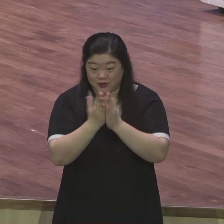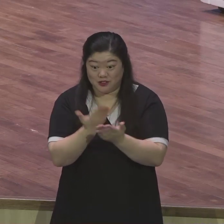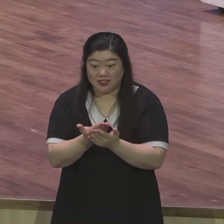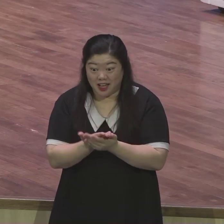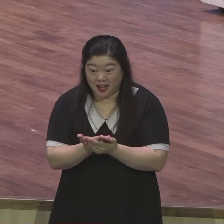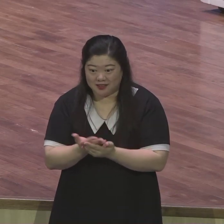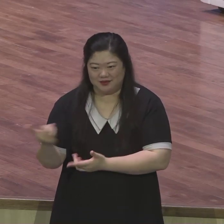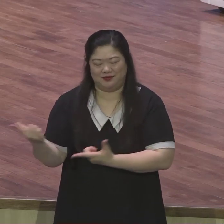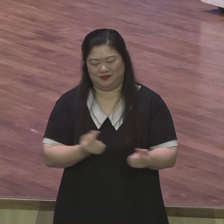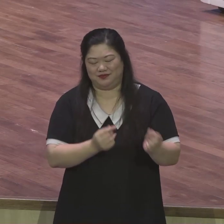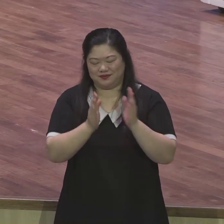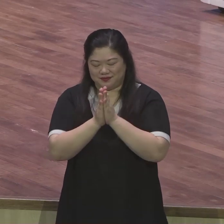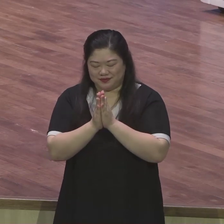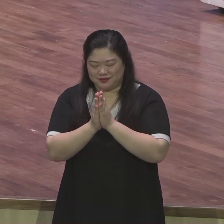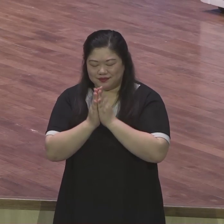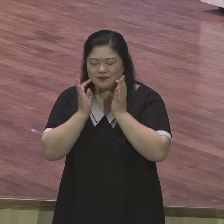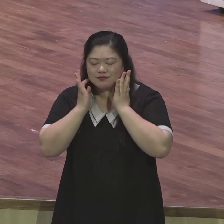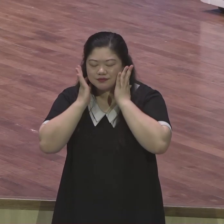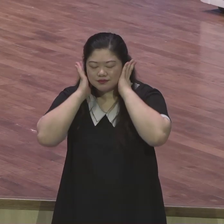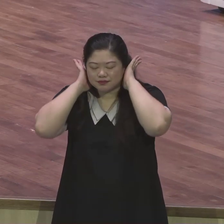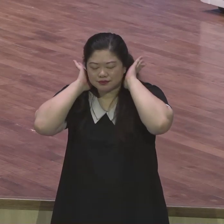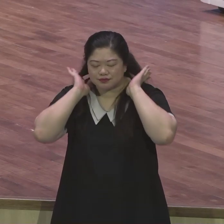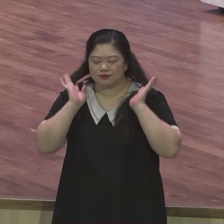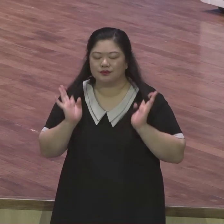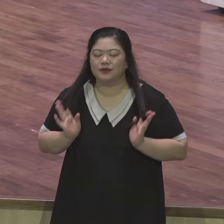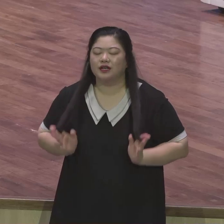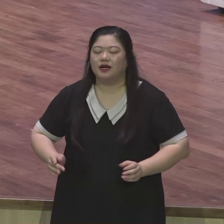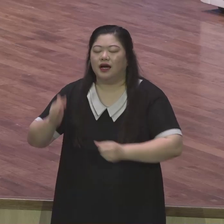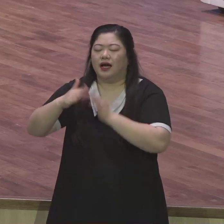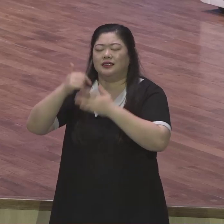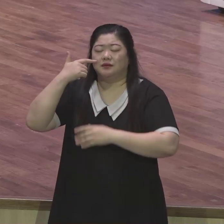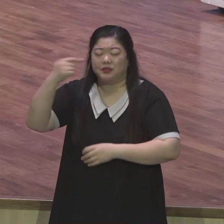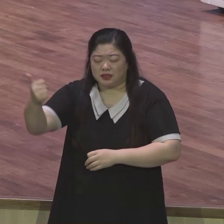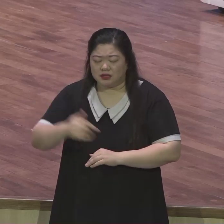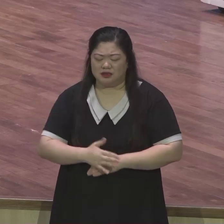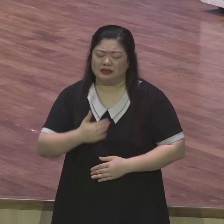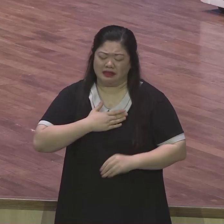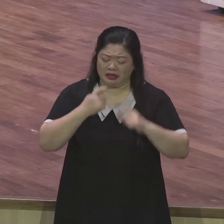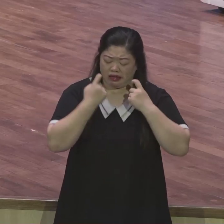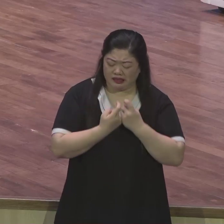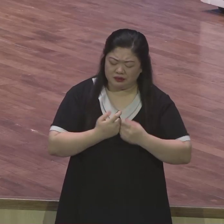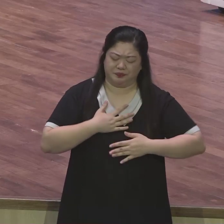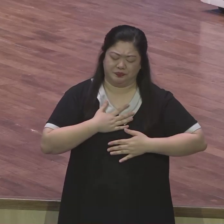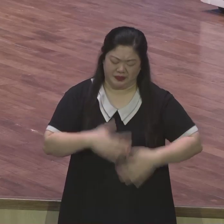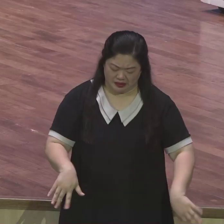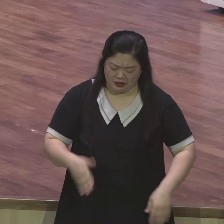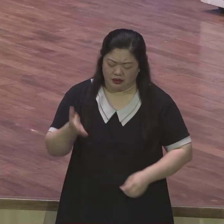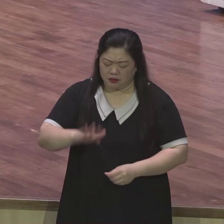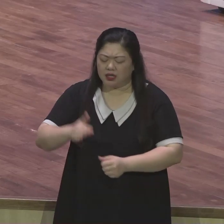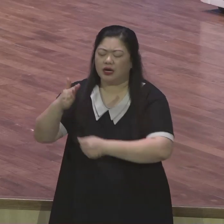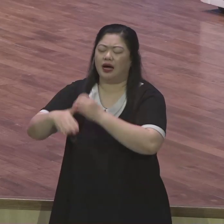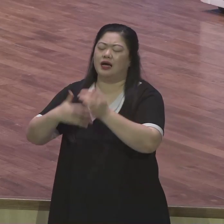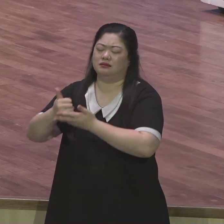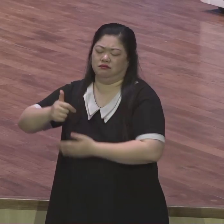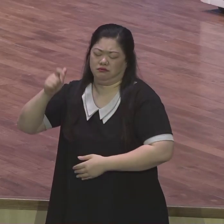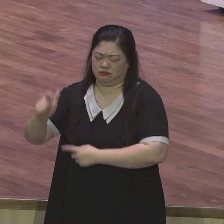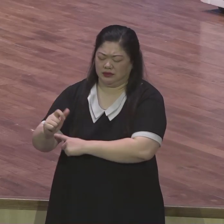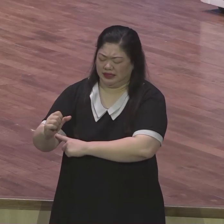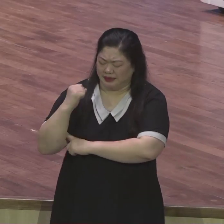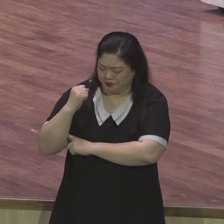하나님 우리는 연약하지만 그리스도는 완전하시기에 주님께서 우리를 붙잡고 계시면 우리는 어떤 문제사건